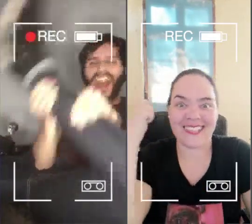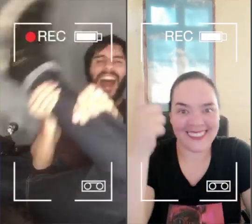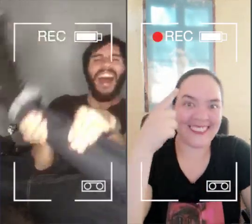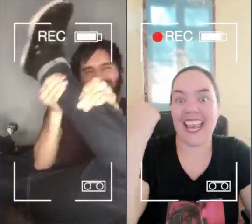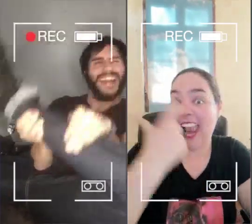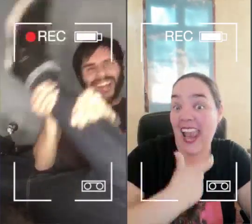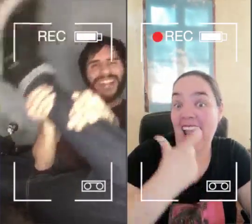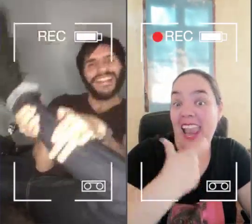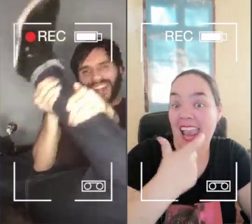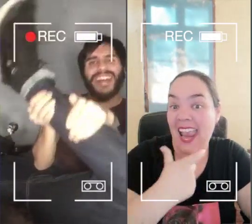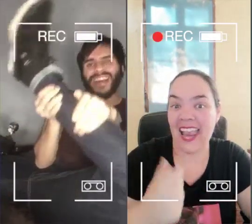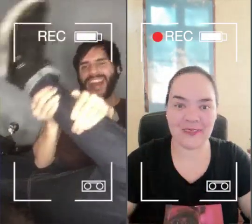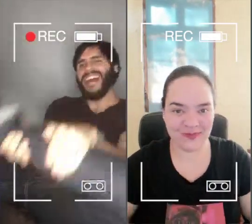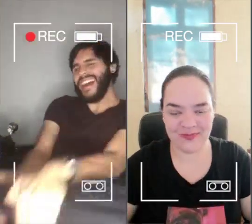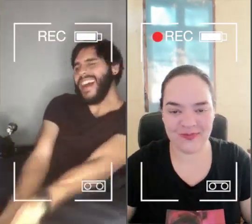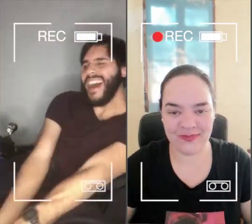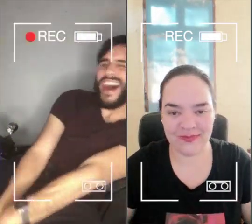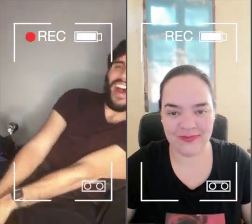Mobiclin